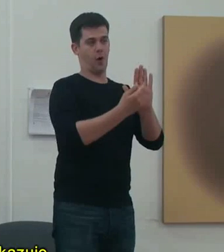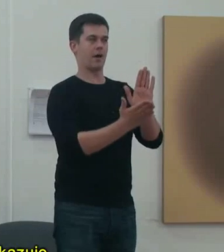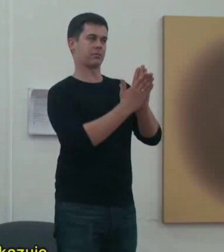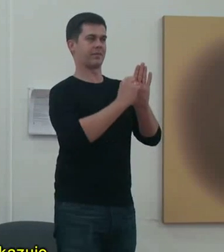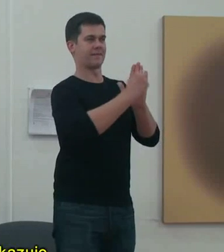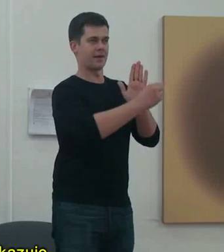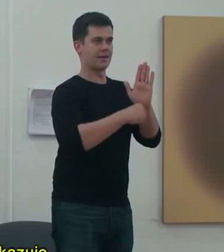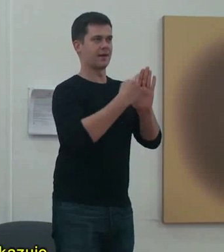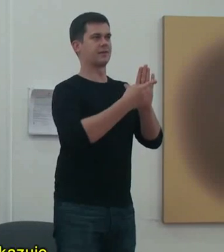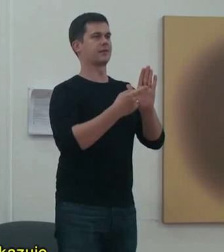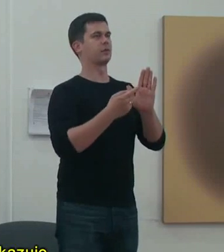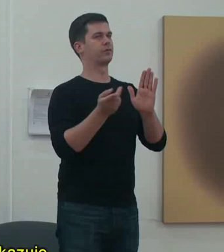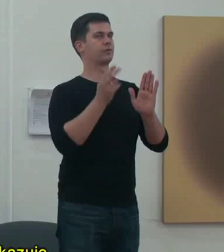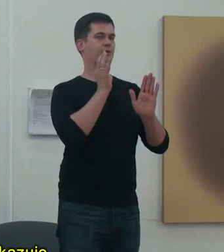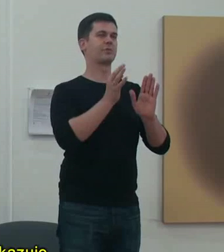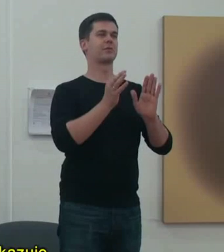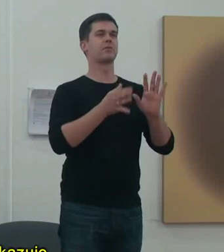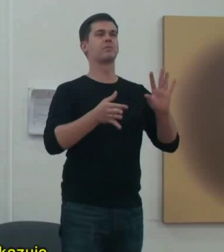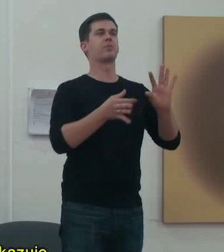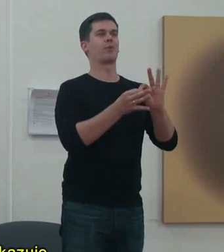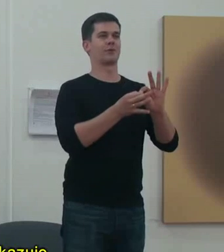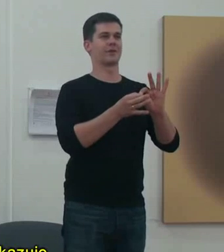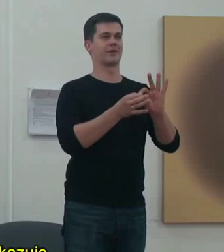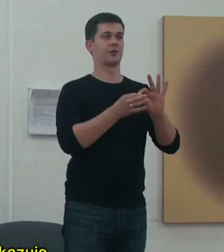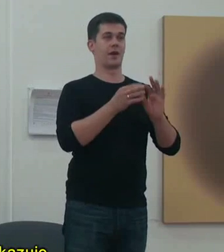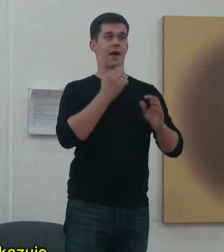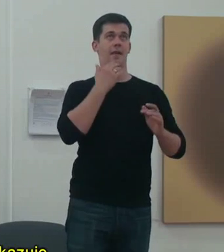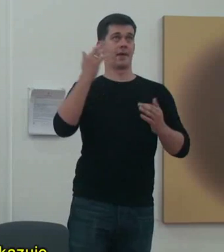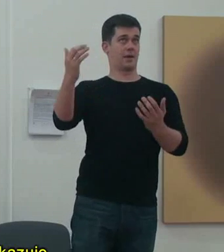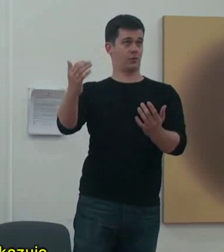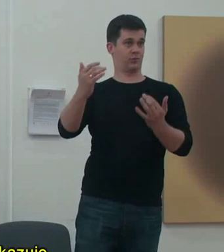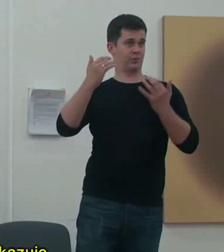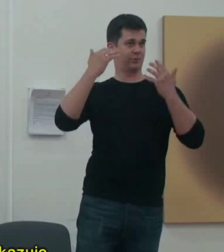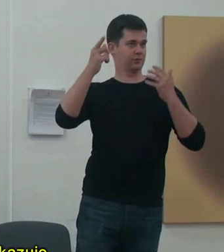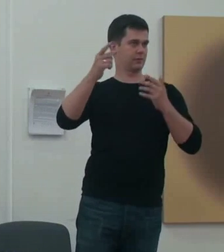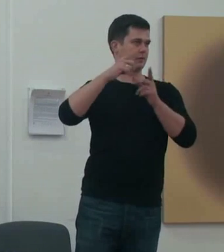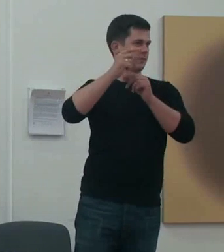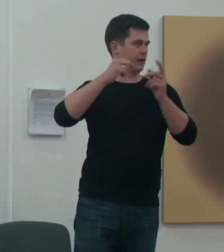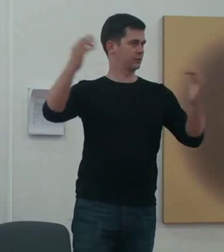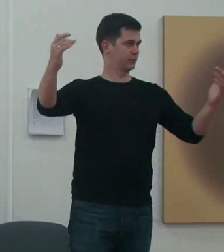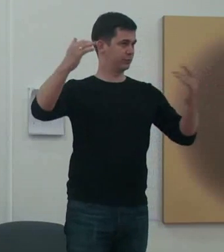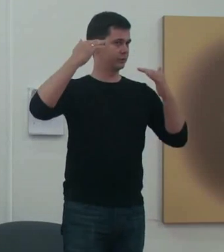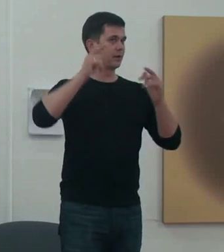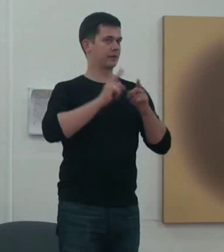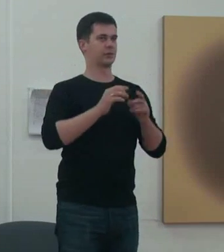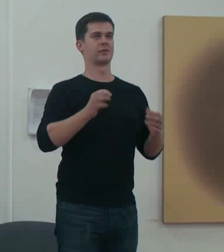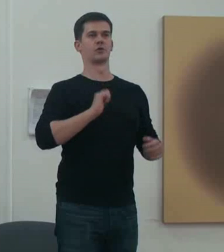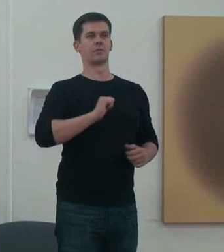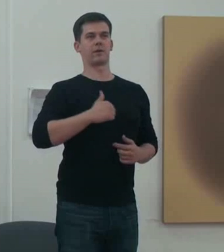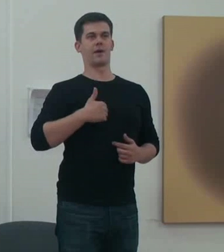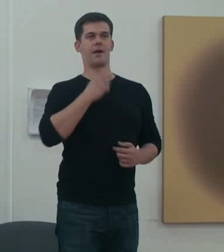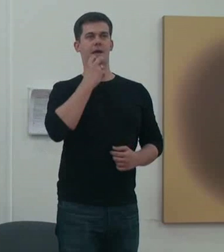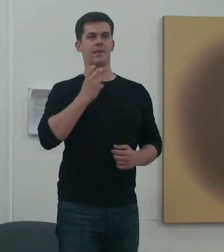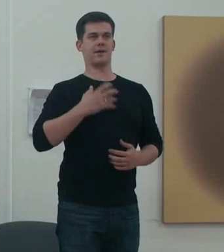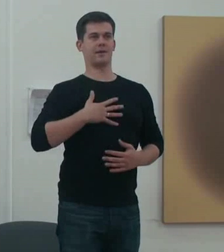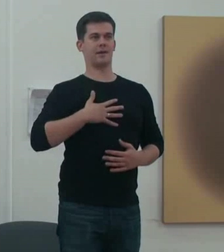to bardzo dobrze pokazuje taką relację energii, powiedzmy, taką, którą mamy w sobie i